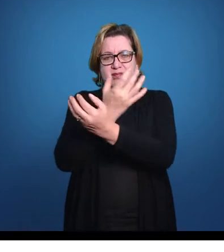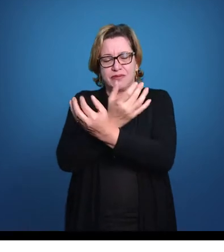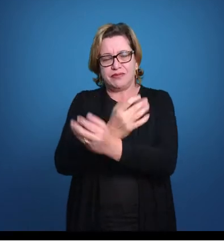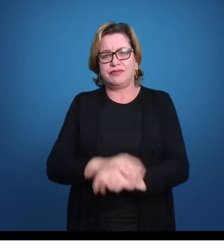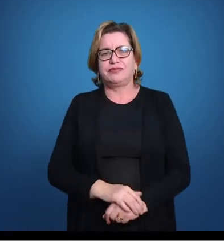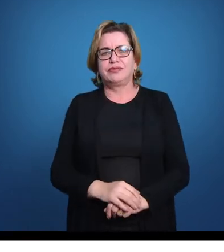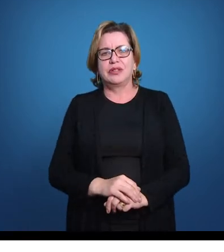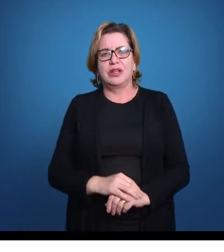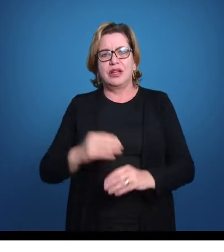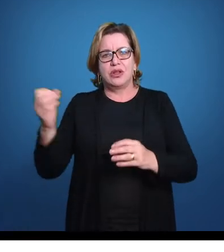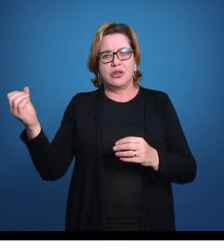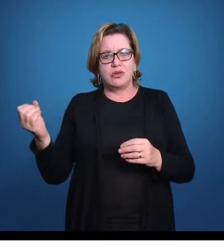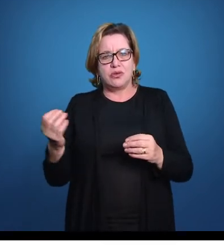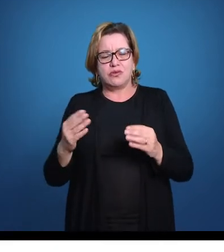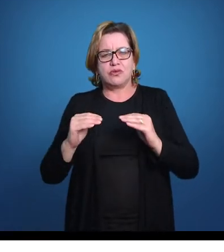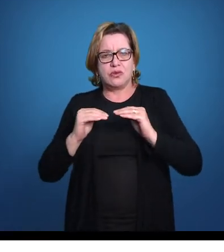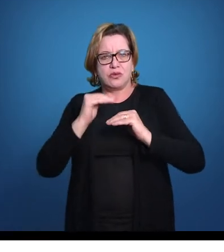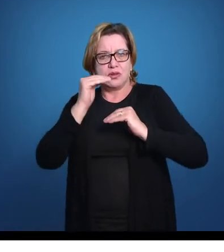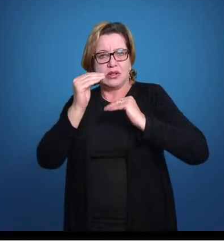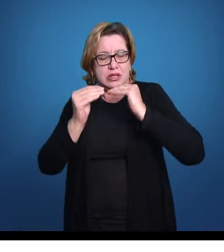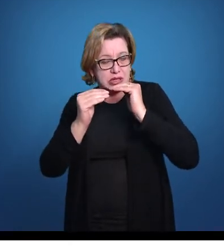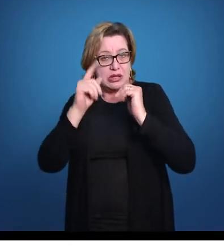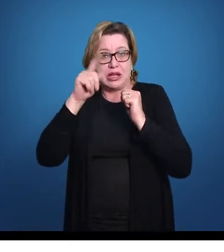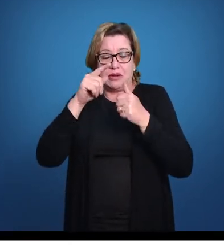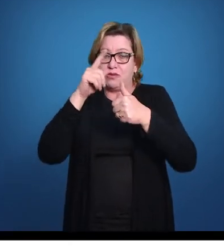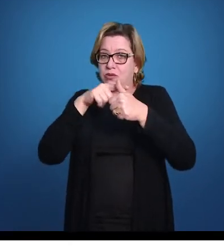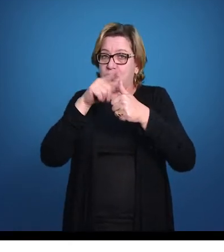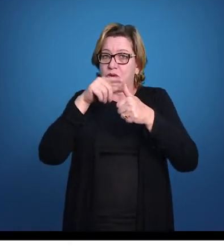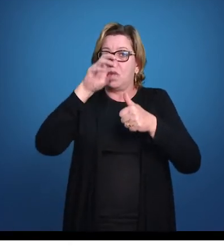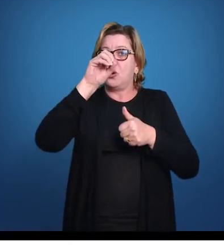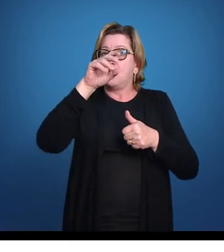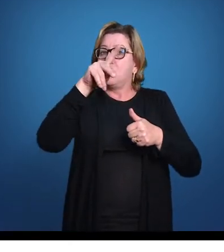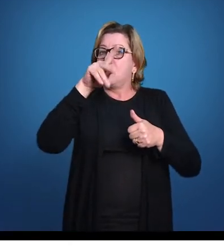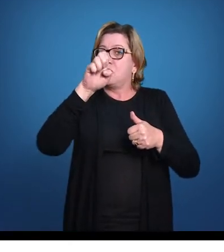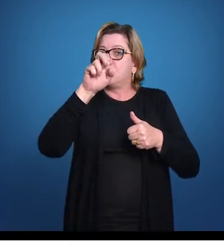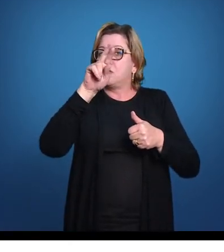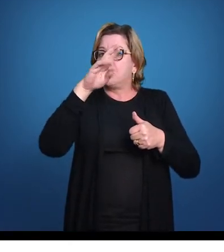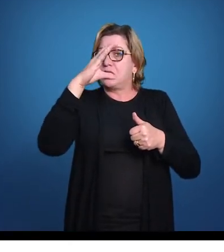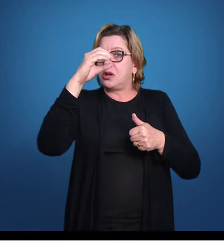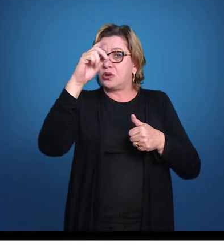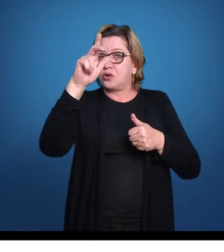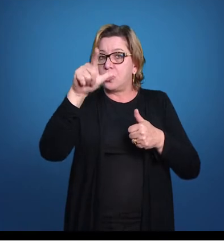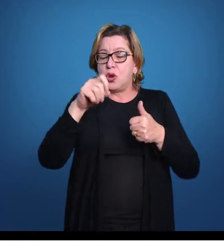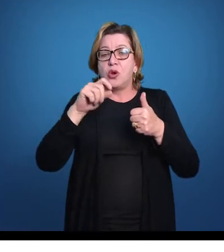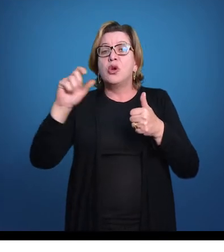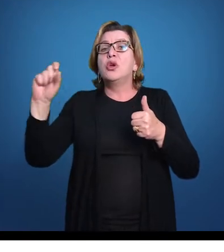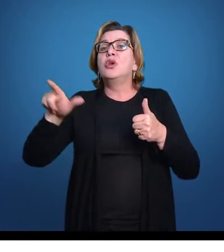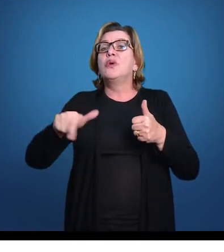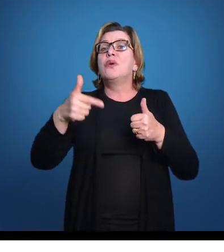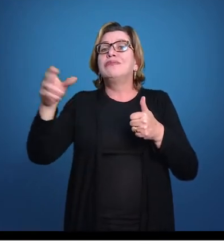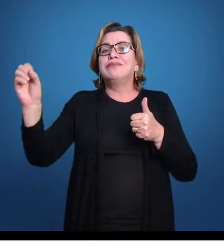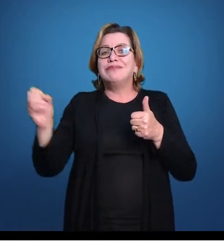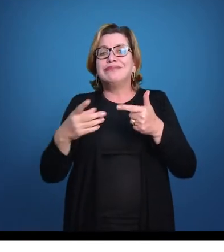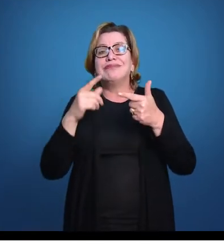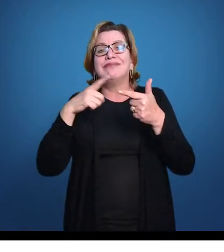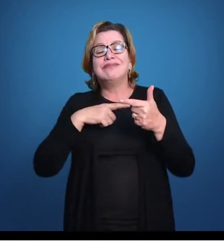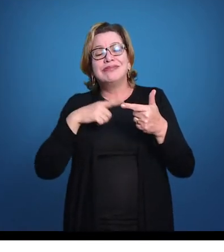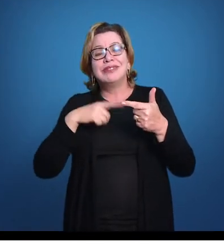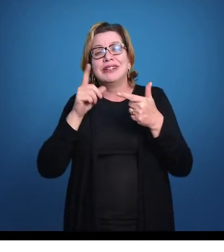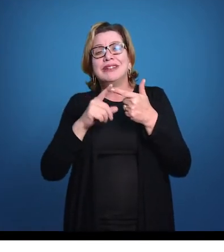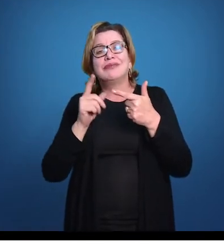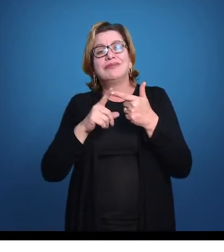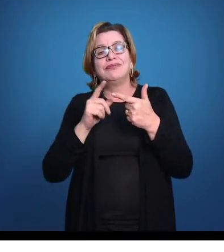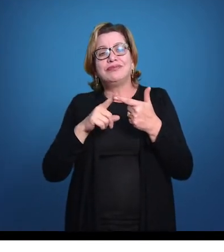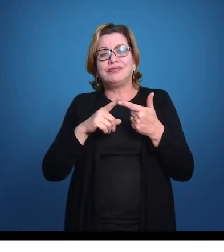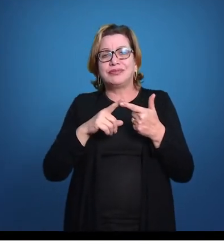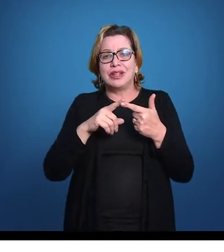Então, nós temos como novidade evolutiva o opérculo ósseo, né? E agora, outra novidade evolutiva que vai aparecer,